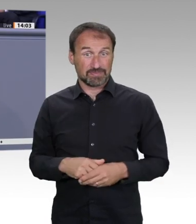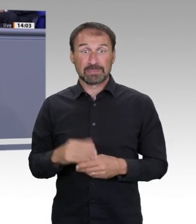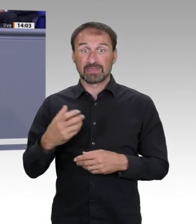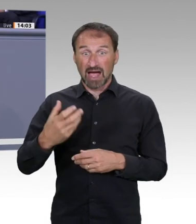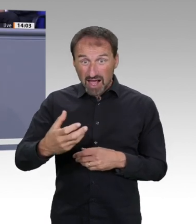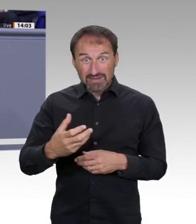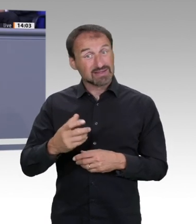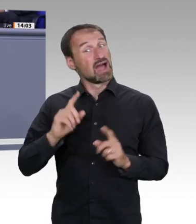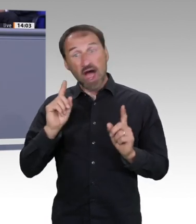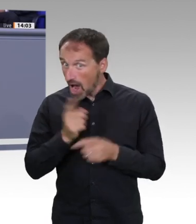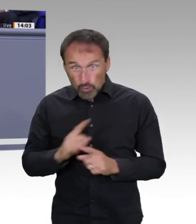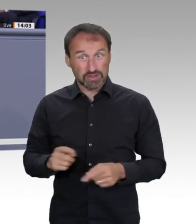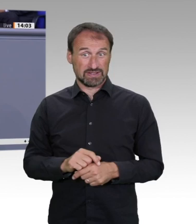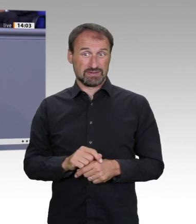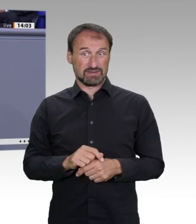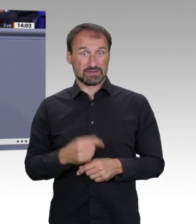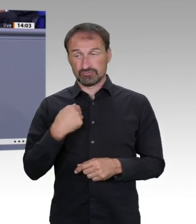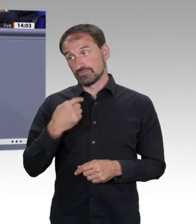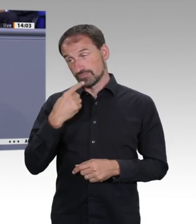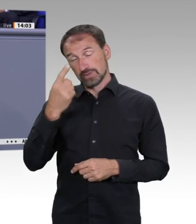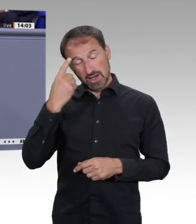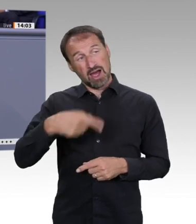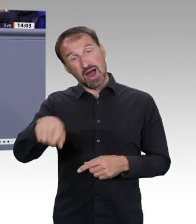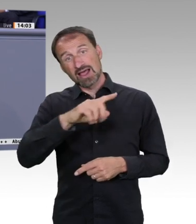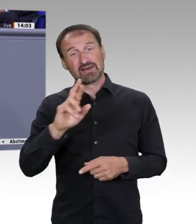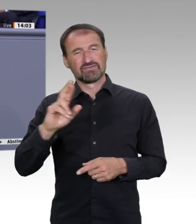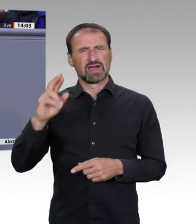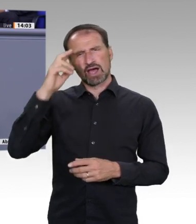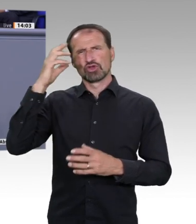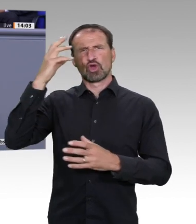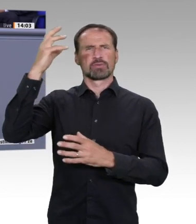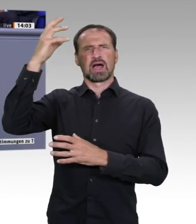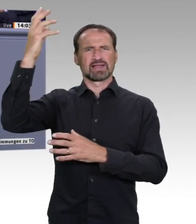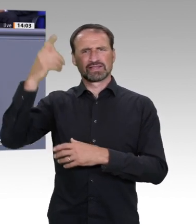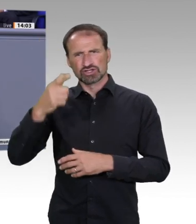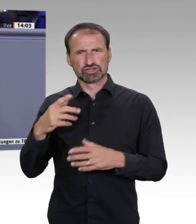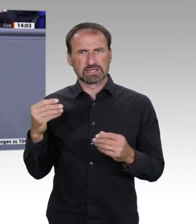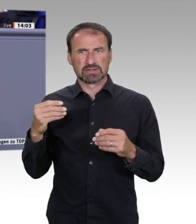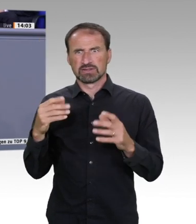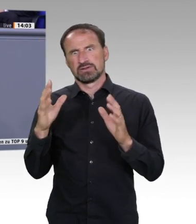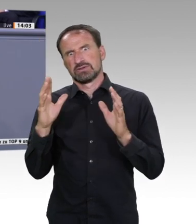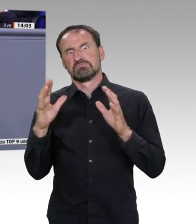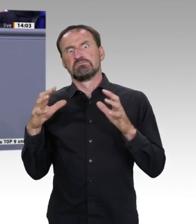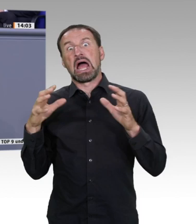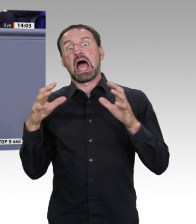es, für unsere Kinder und Enkelkinder eine Gesellschaft und eine Erde zu hinterlassen, mit der sie die Zukunft für die nächsten